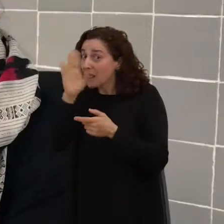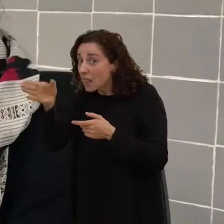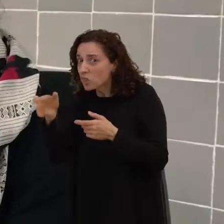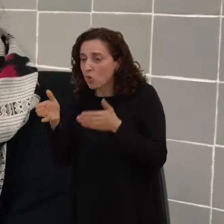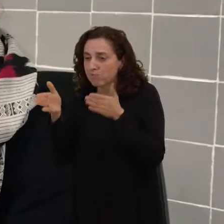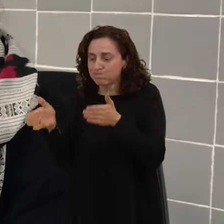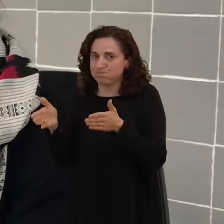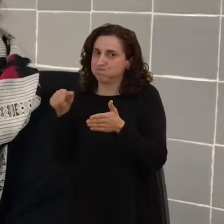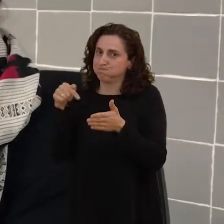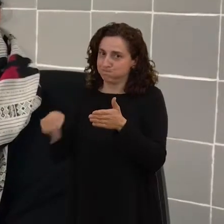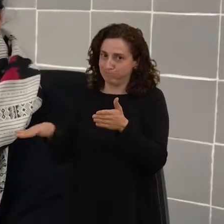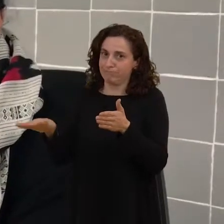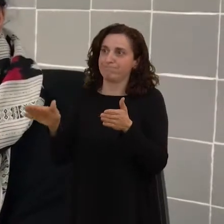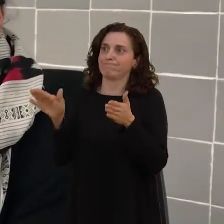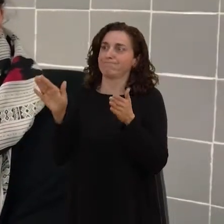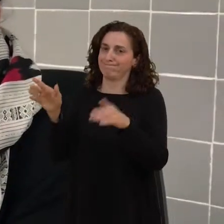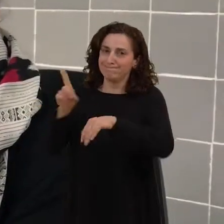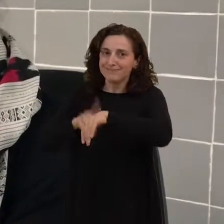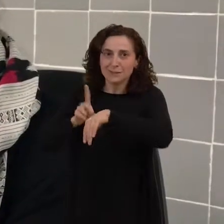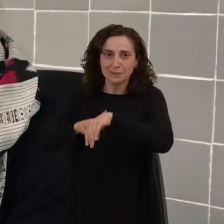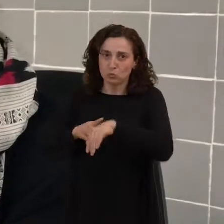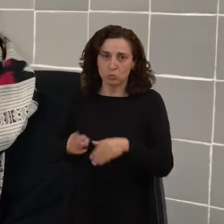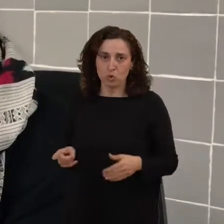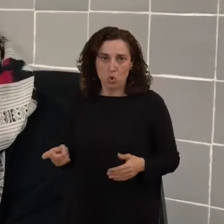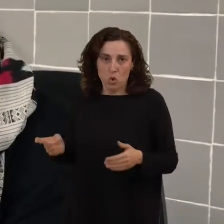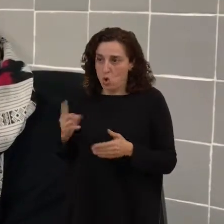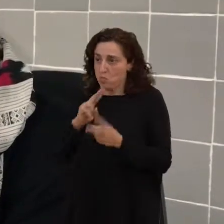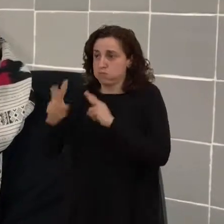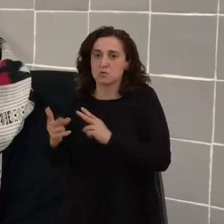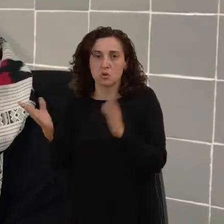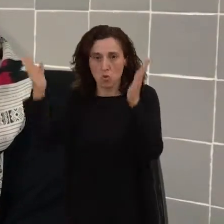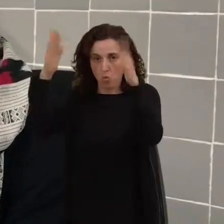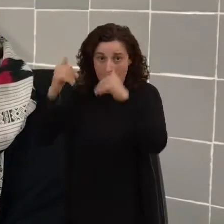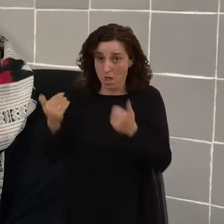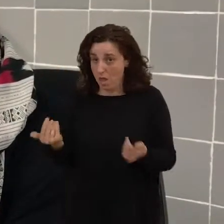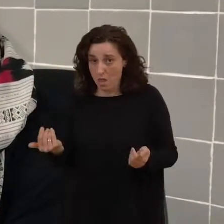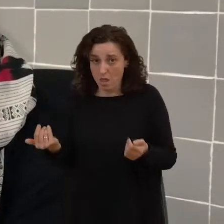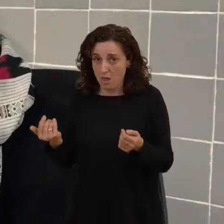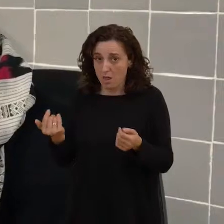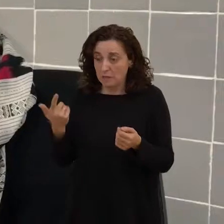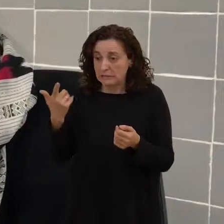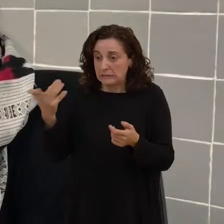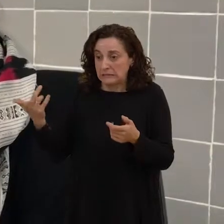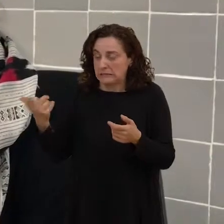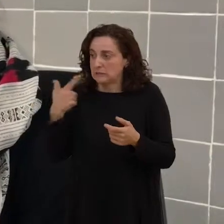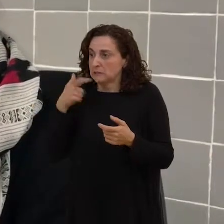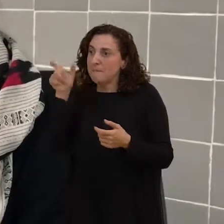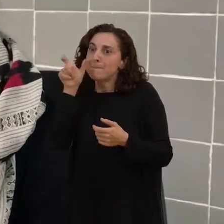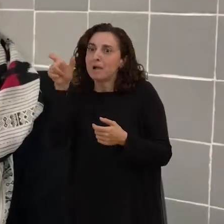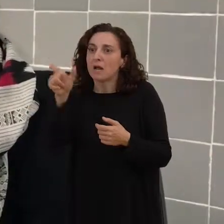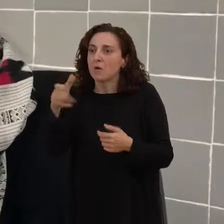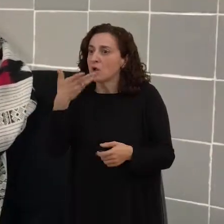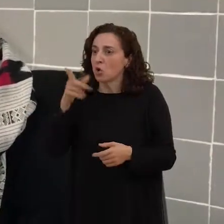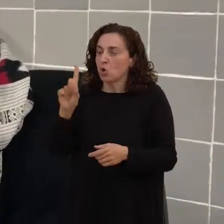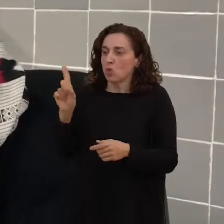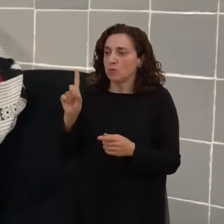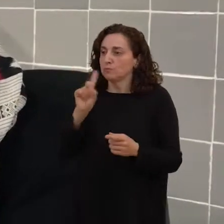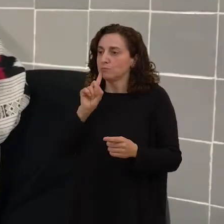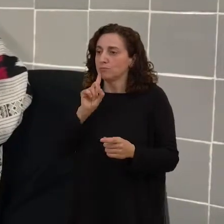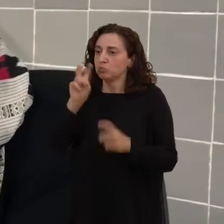no tienes tanto tiempo de reacción, y tienes que sustituir algunas palabras por otras, como